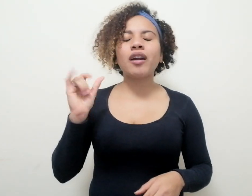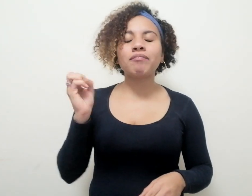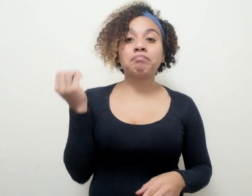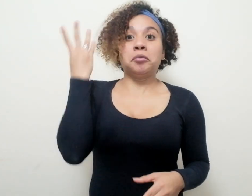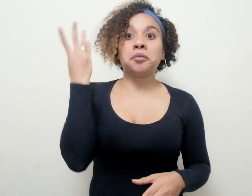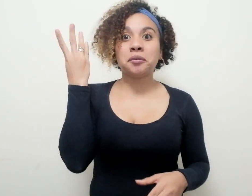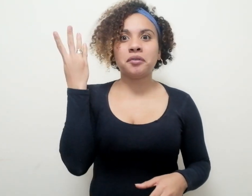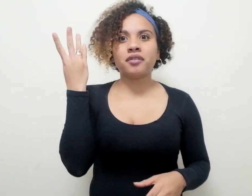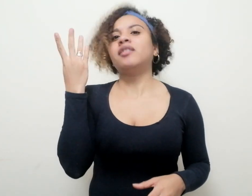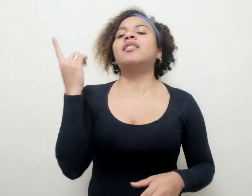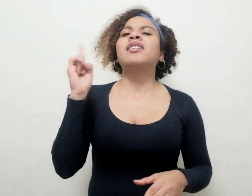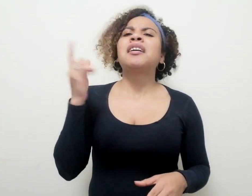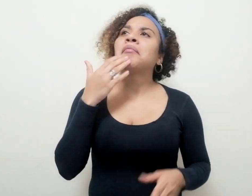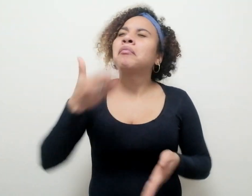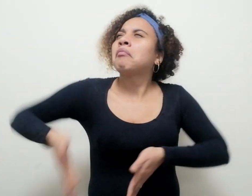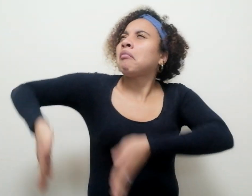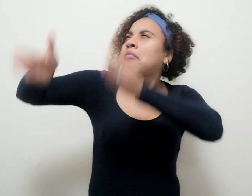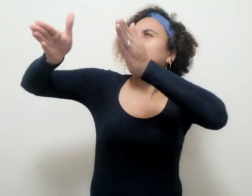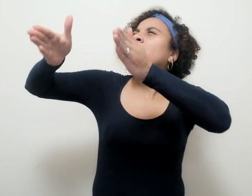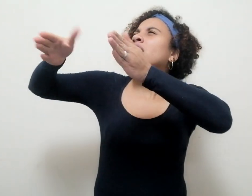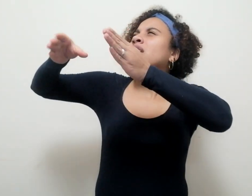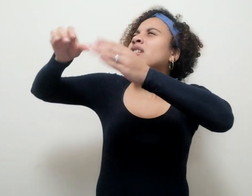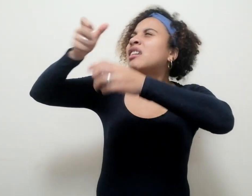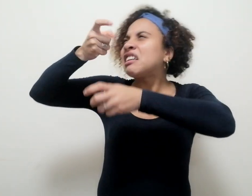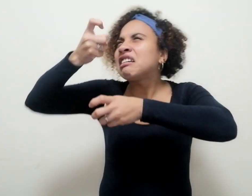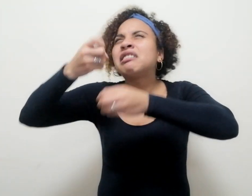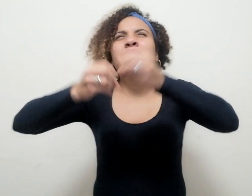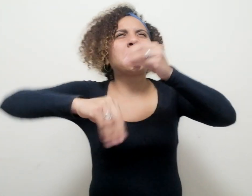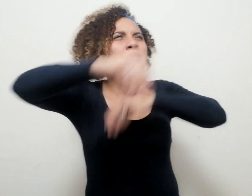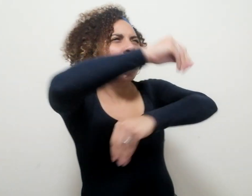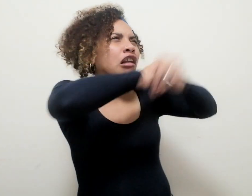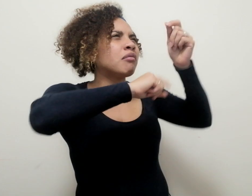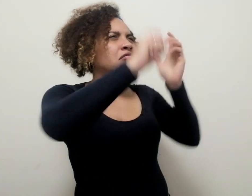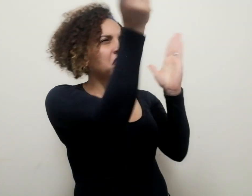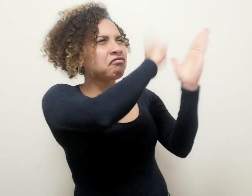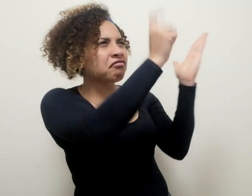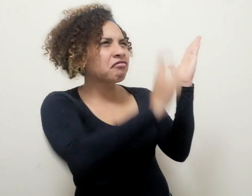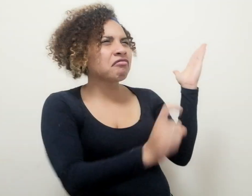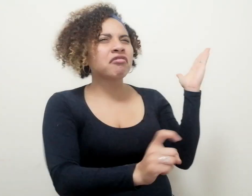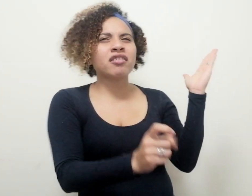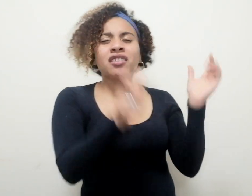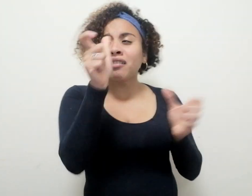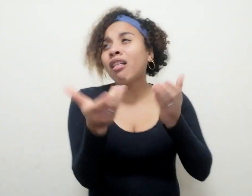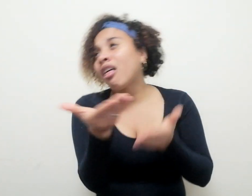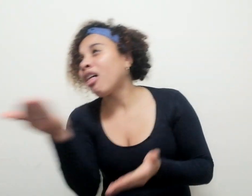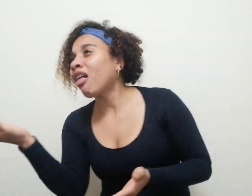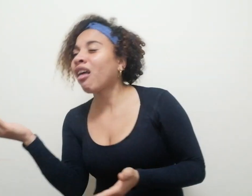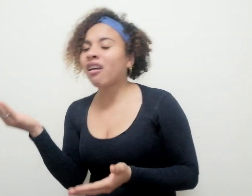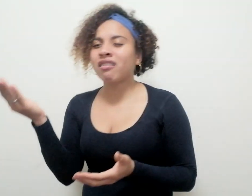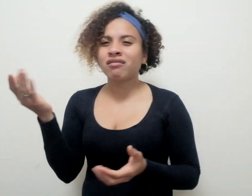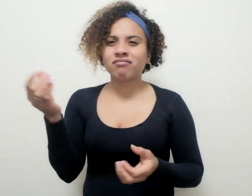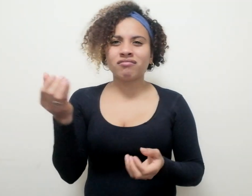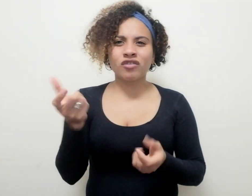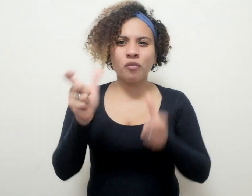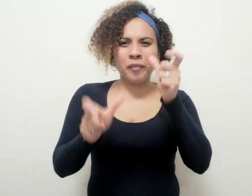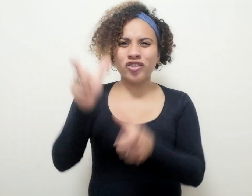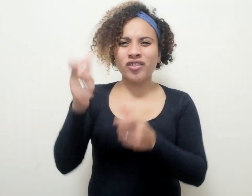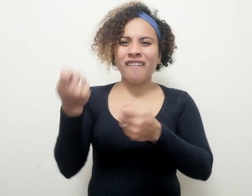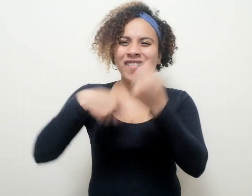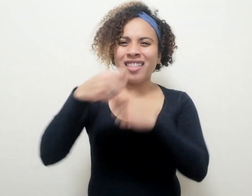C. Edificios grises, polvo, grafitis, niños medicantes, oficios callejeros. C. Entre paréntesis,